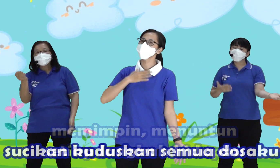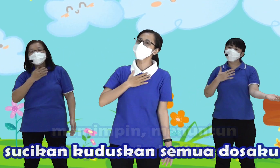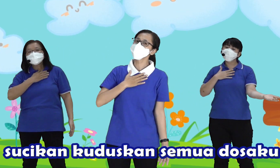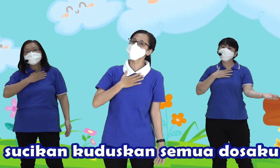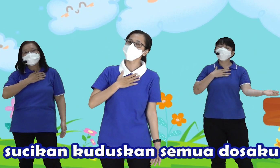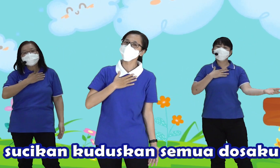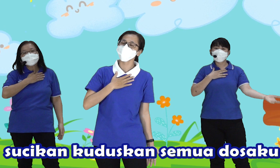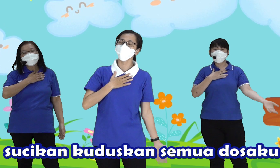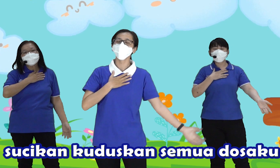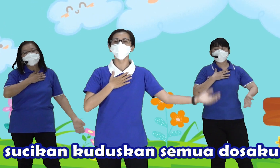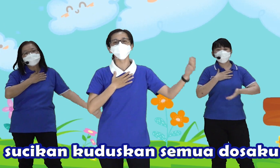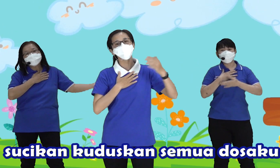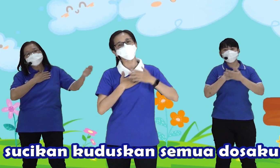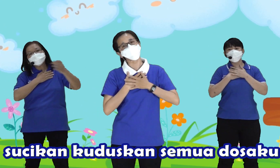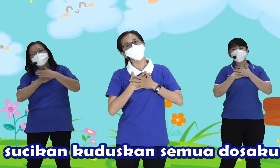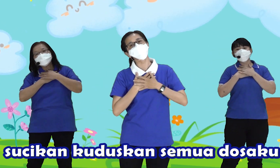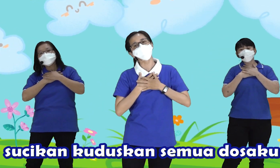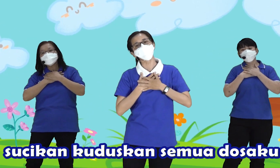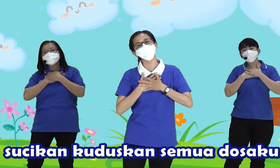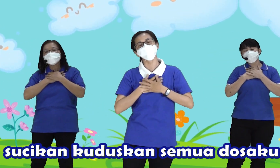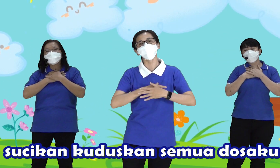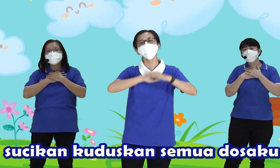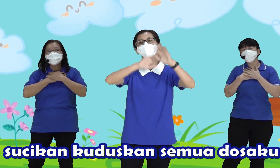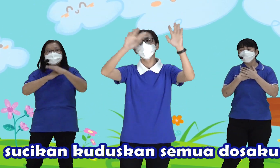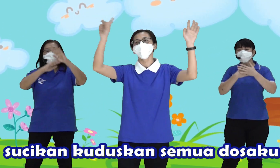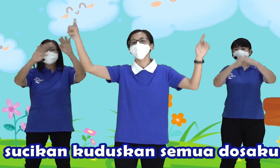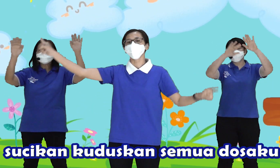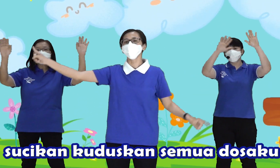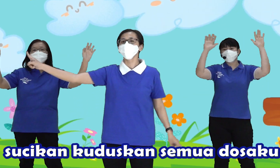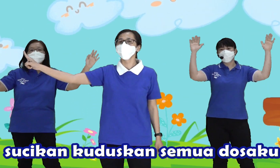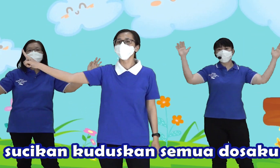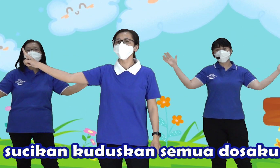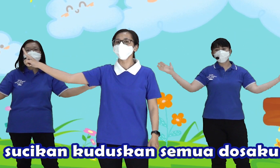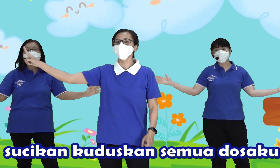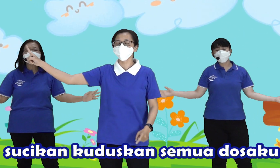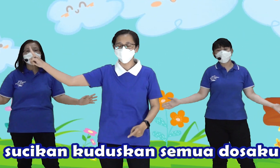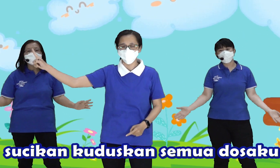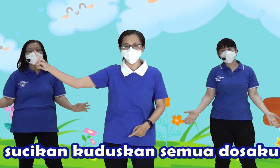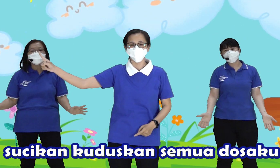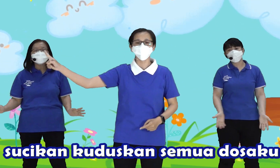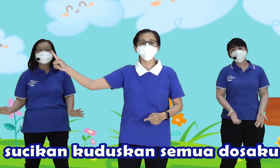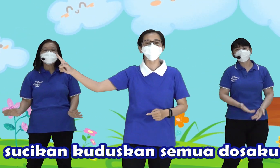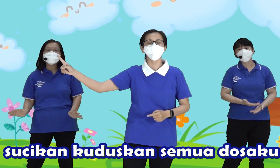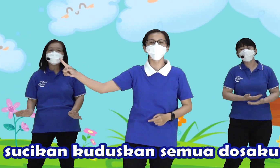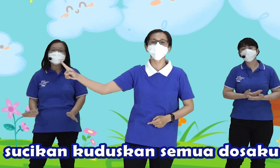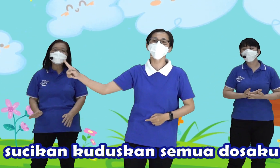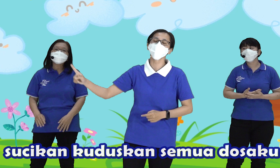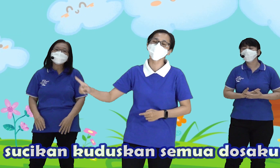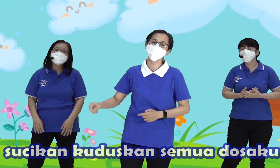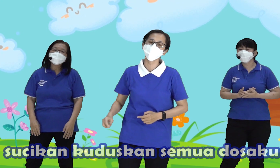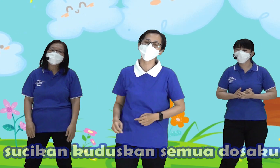Sucikan, kuduskan Semua dosaku